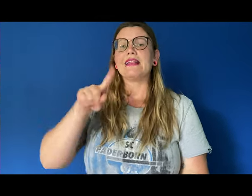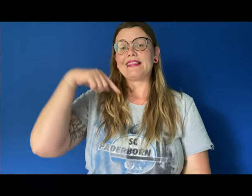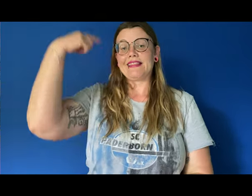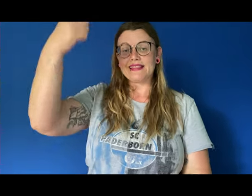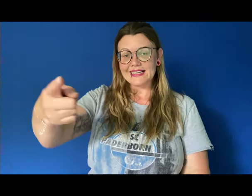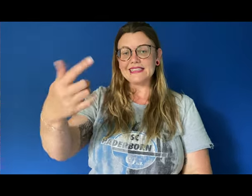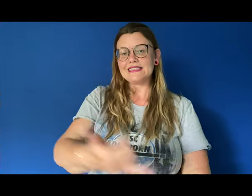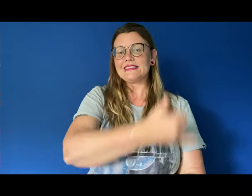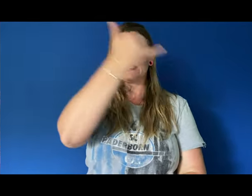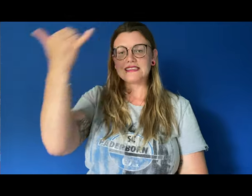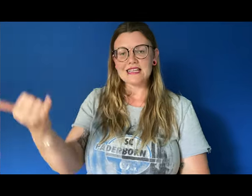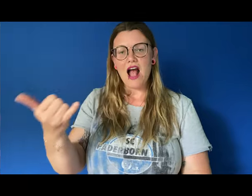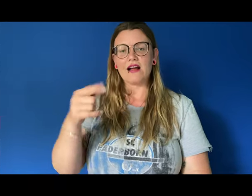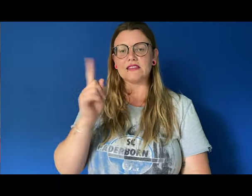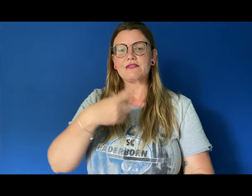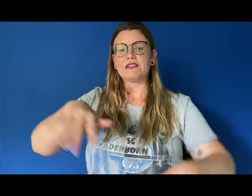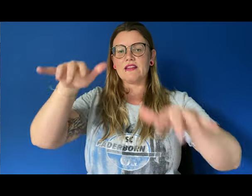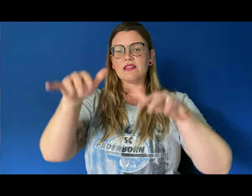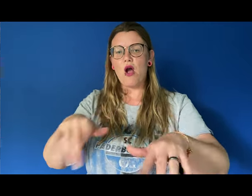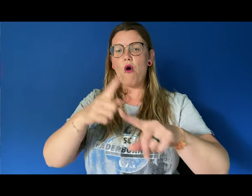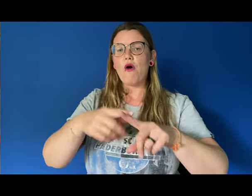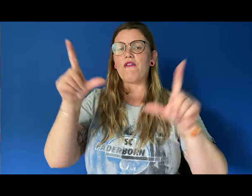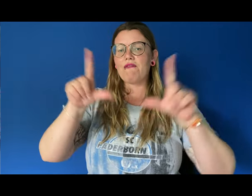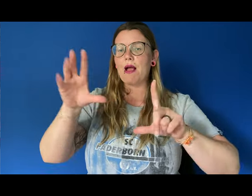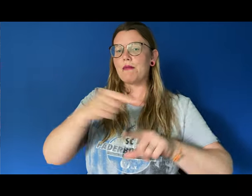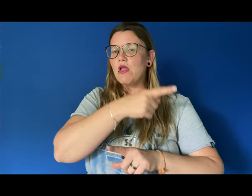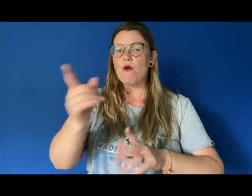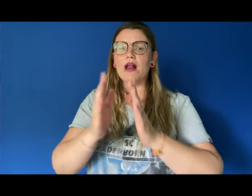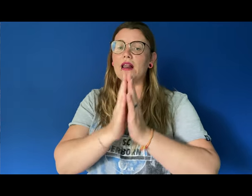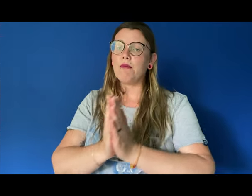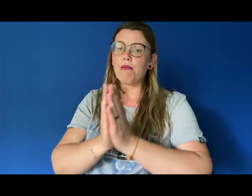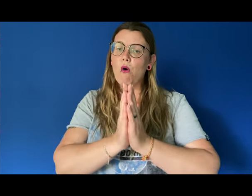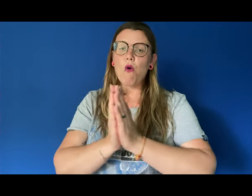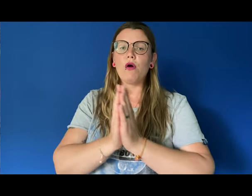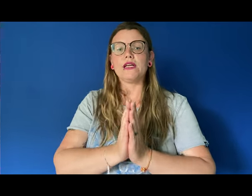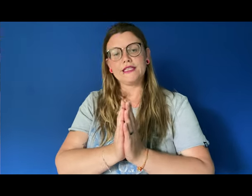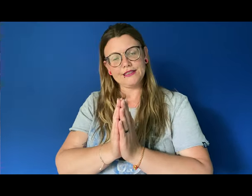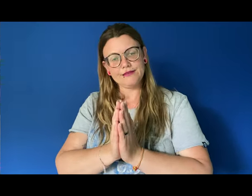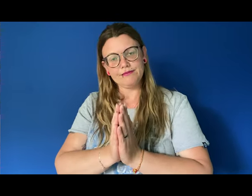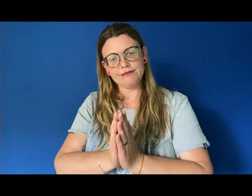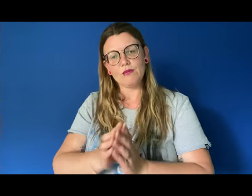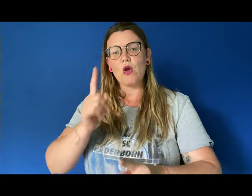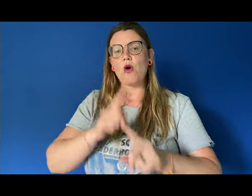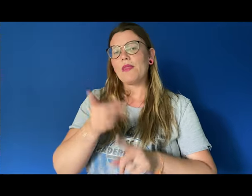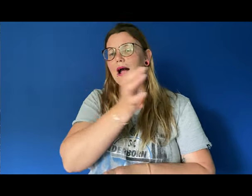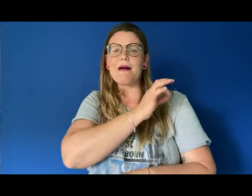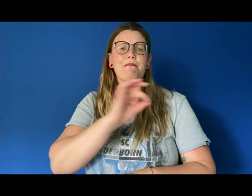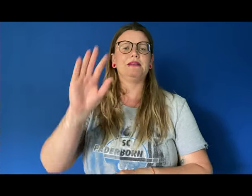Uh, nächstes Jahr sind wir wieder da und wir feiern mit euch Libori Und am besten betragt ihr euch das schon mal